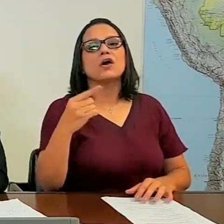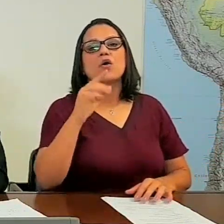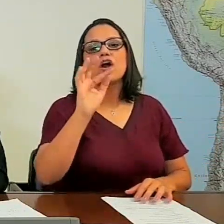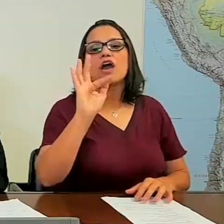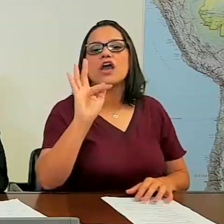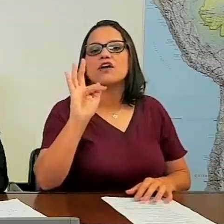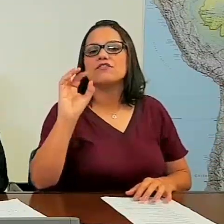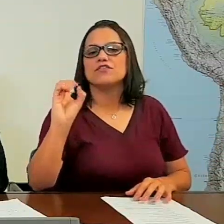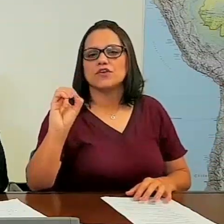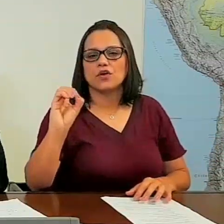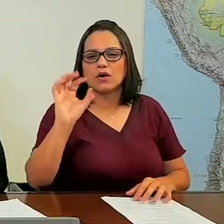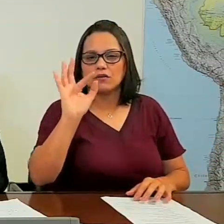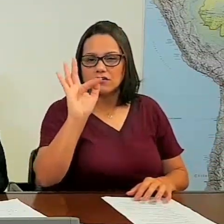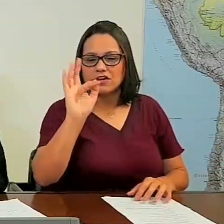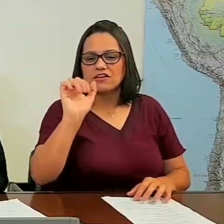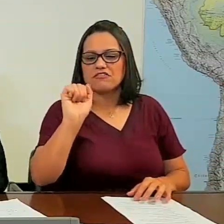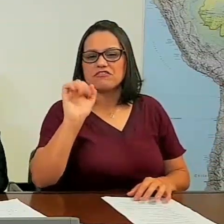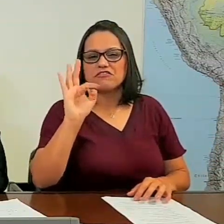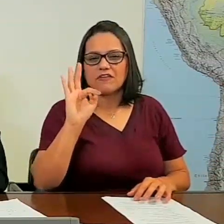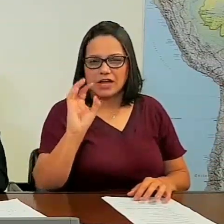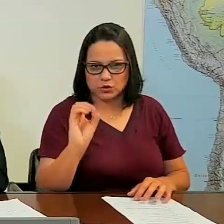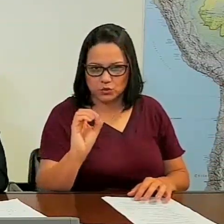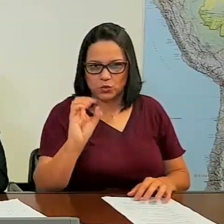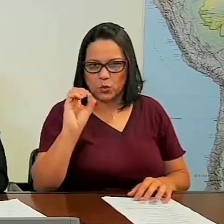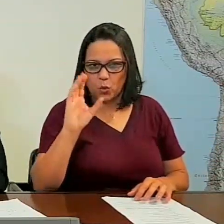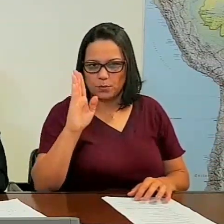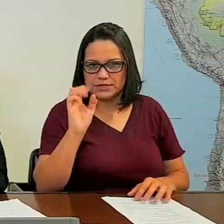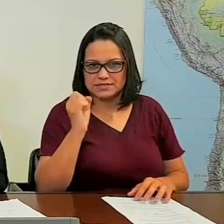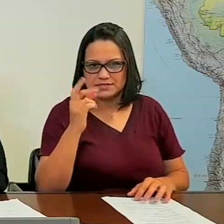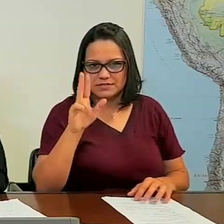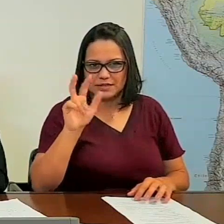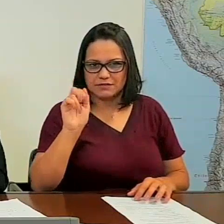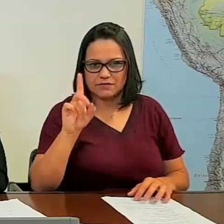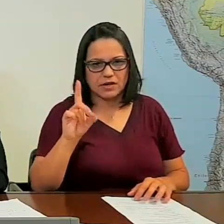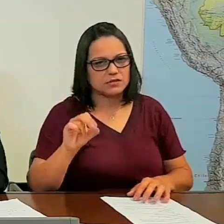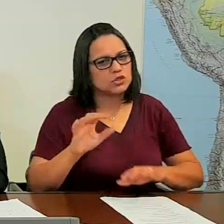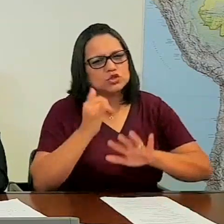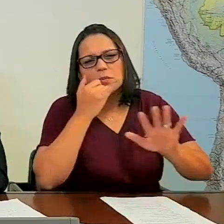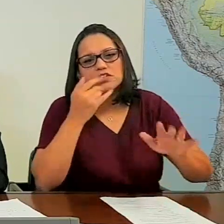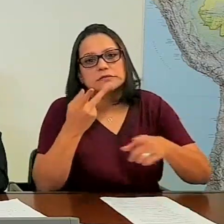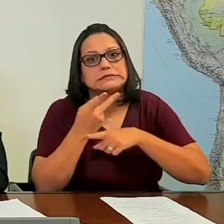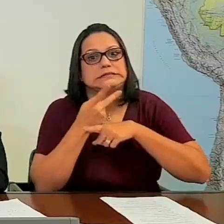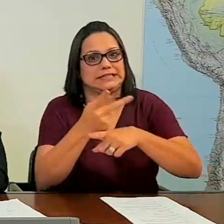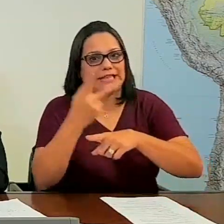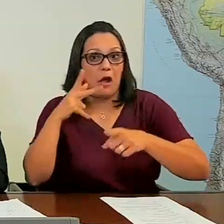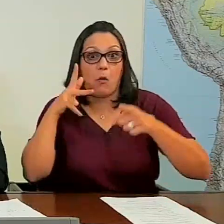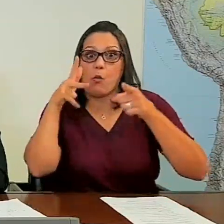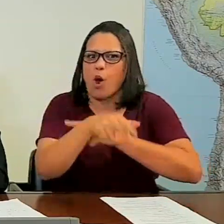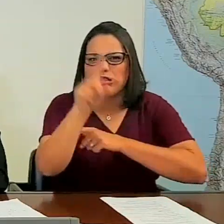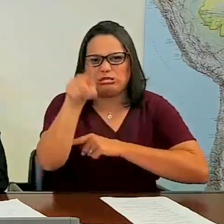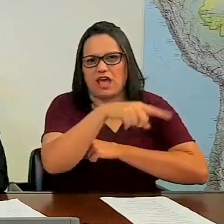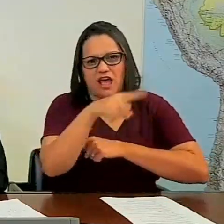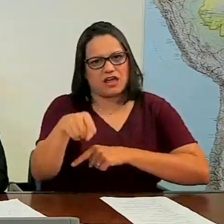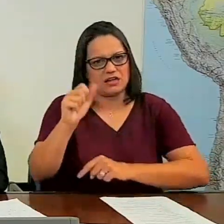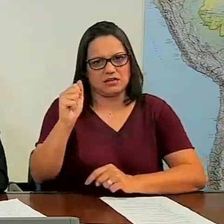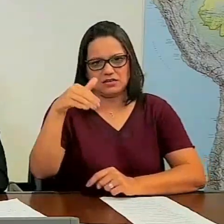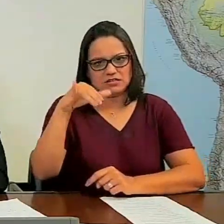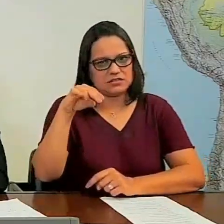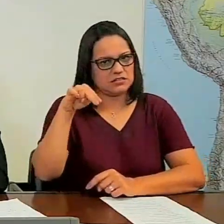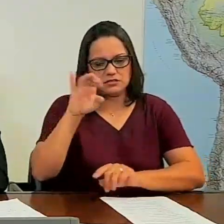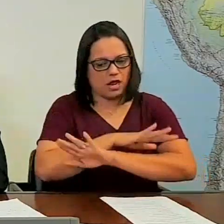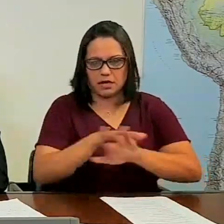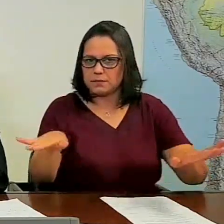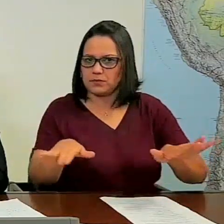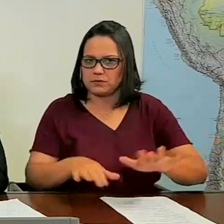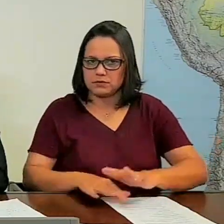positivo, né, fato observado positivo. Vamos buscar a extinção da Dancini, tá. Não tem nada que o